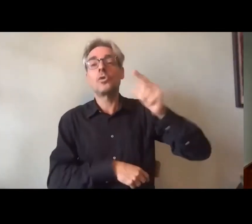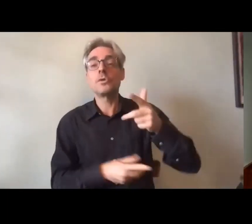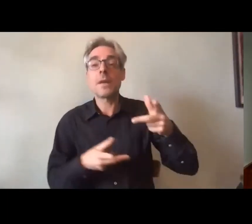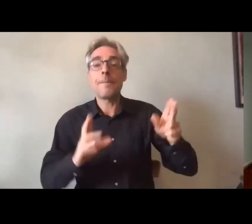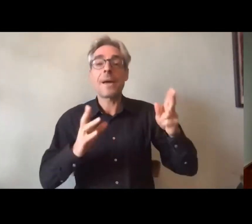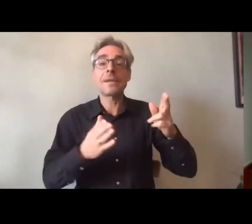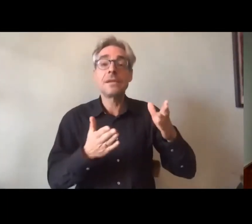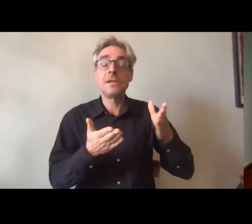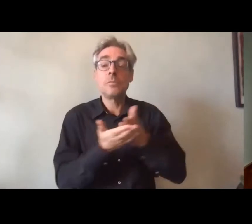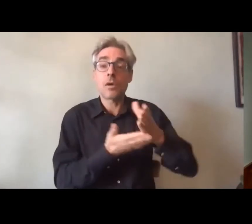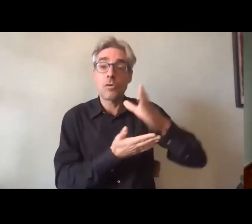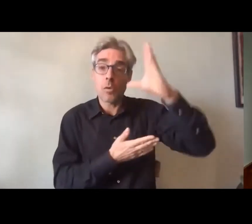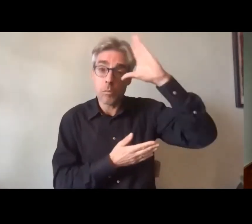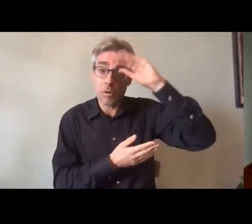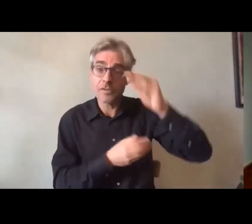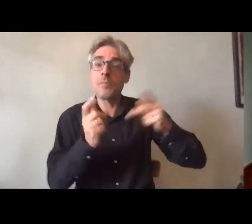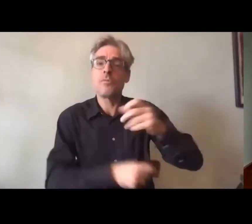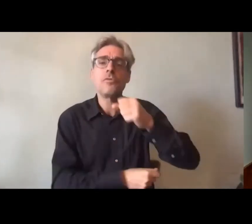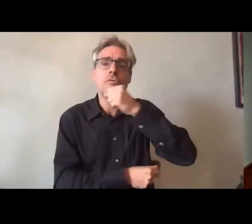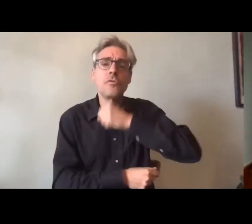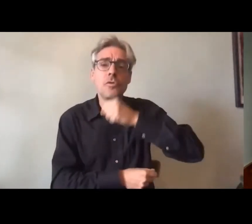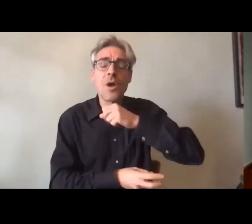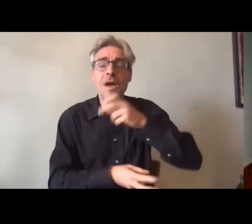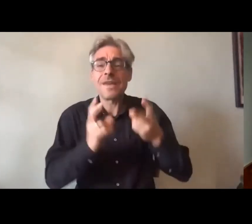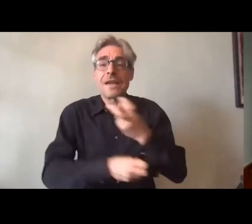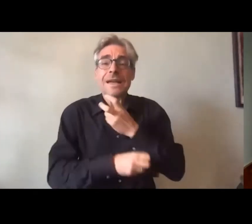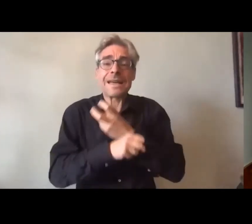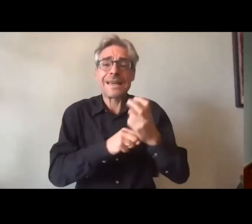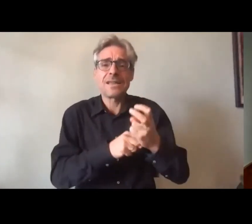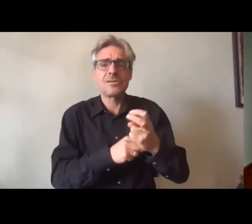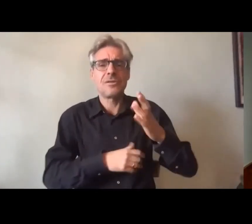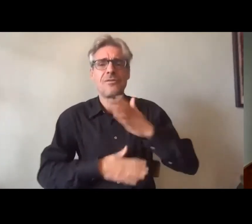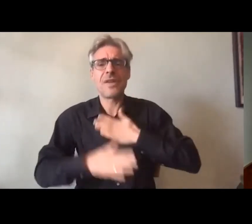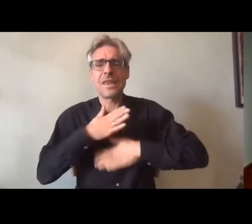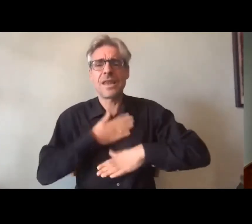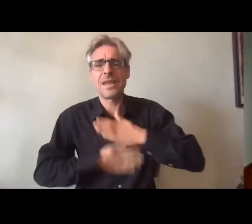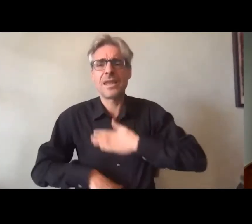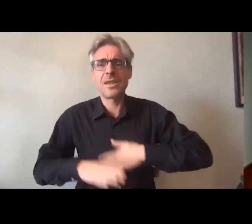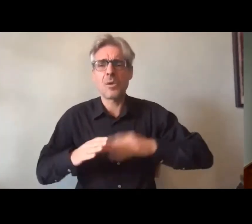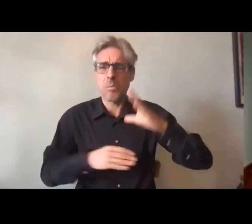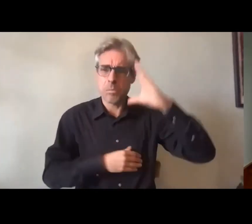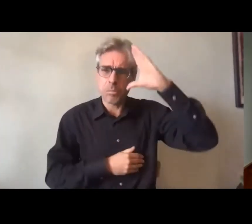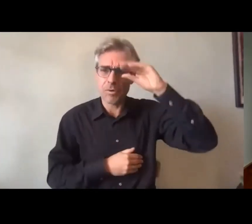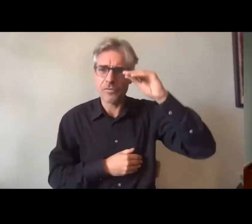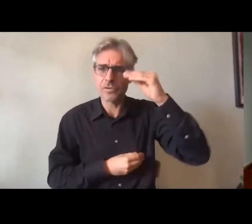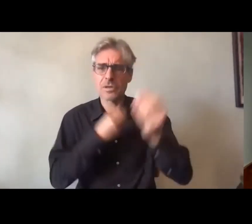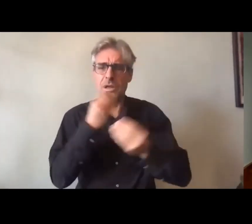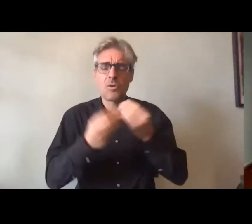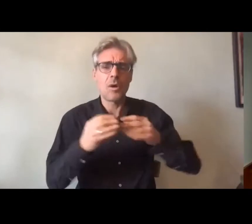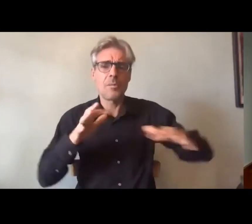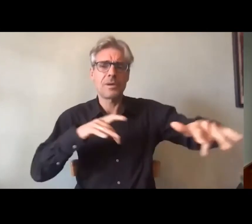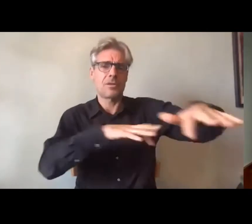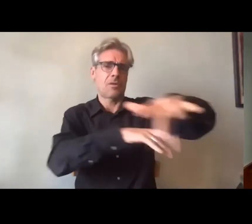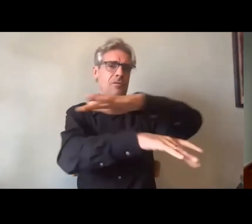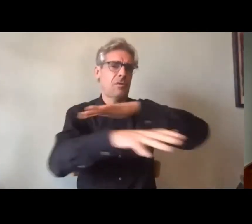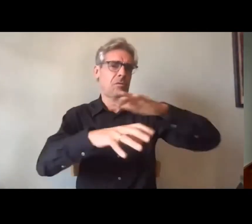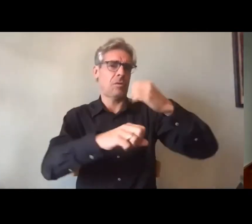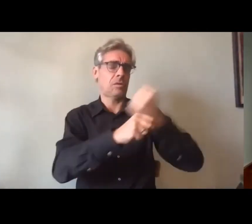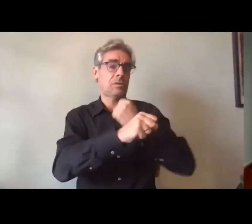contextes d'usure professionnelle et peut-être des environnements de travail qui